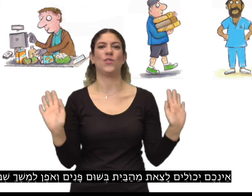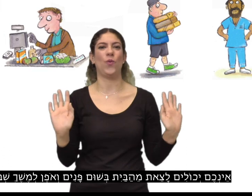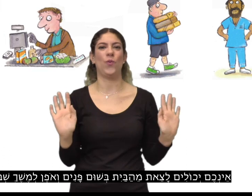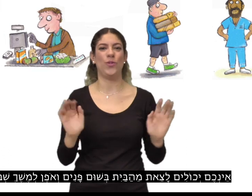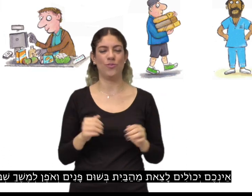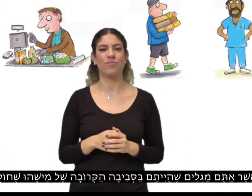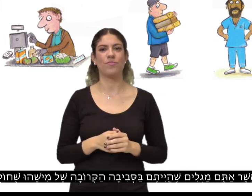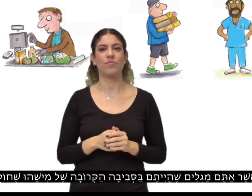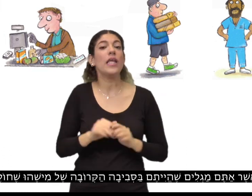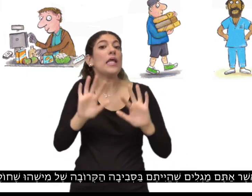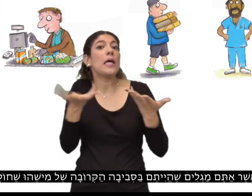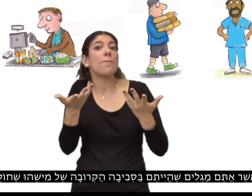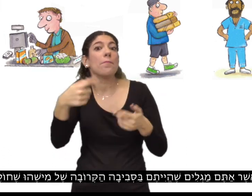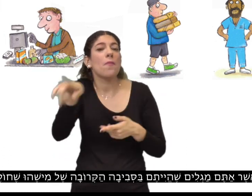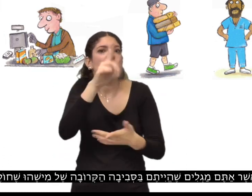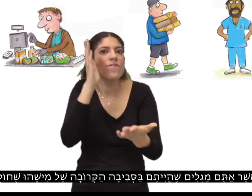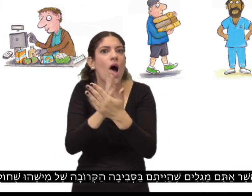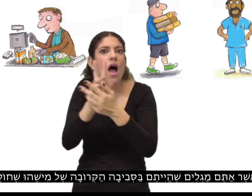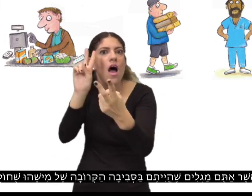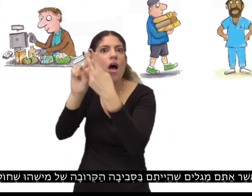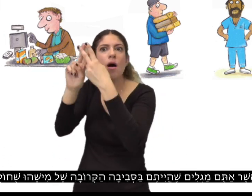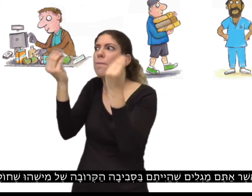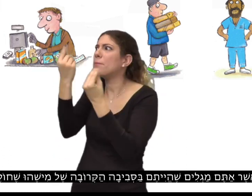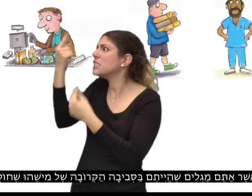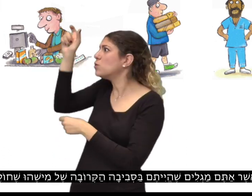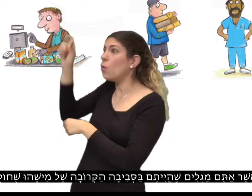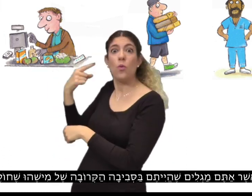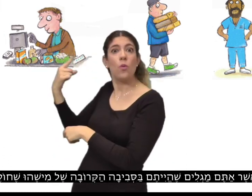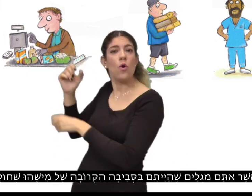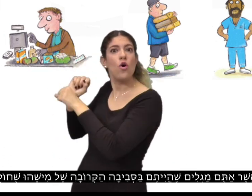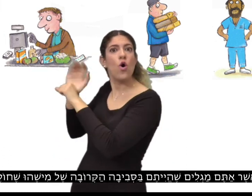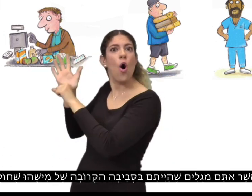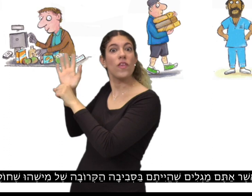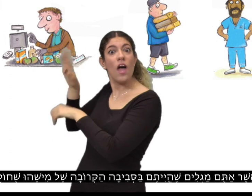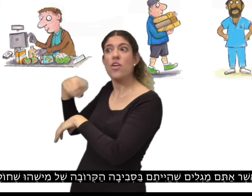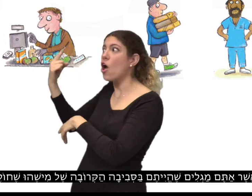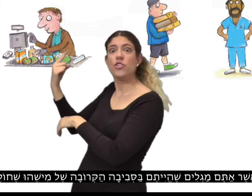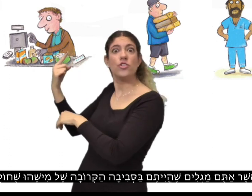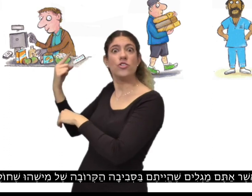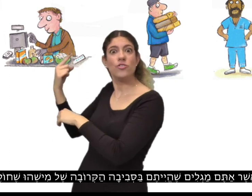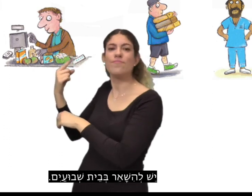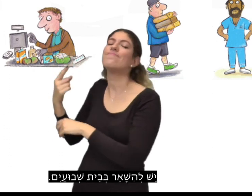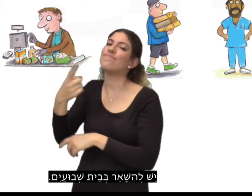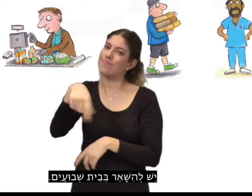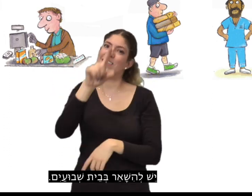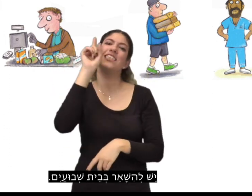גם כאשר אתם מגלים שהייתם בסביבה הקרובה של מישהו שחולה בנגיף קורונה, יש להישאר